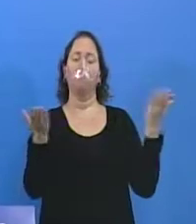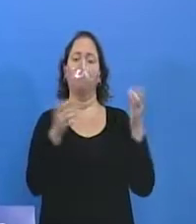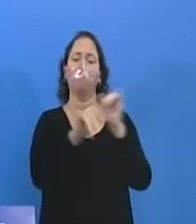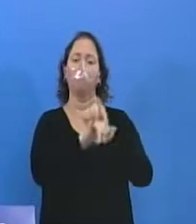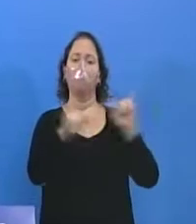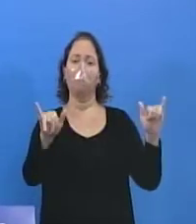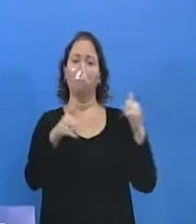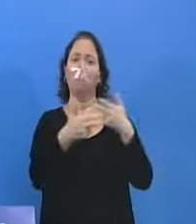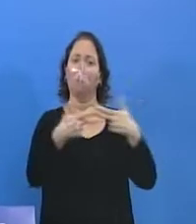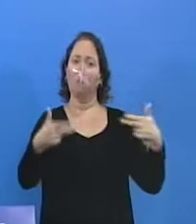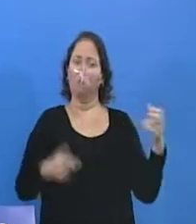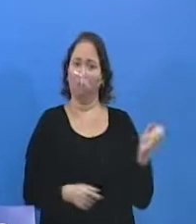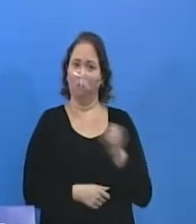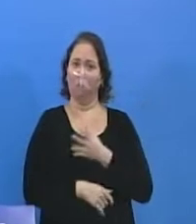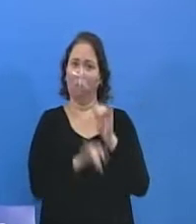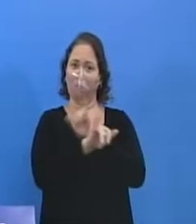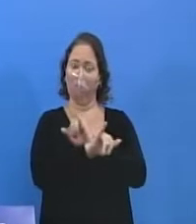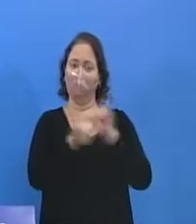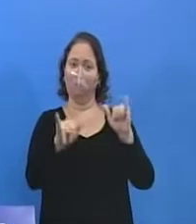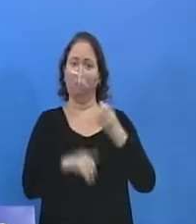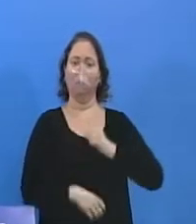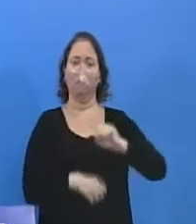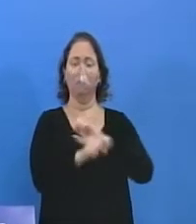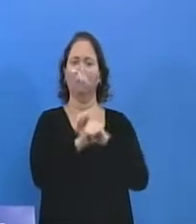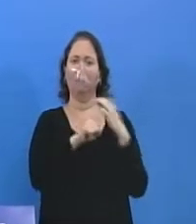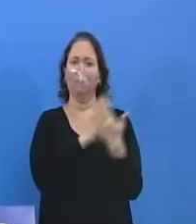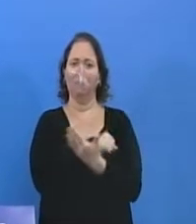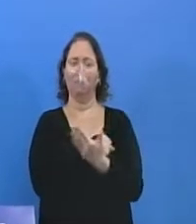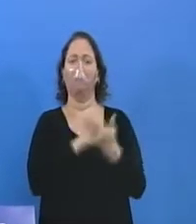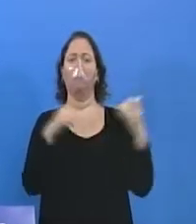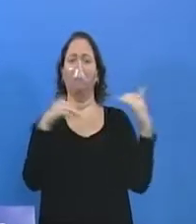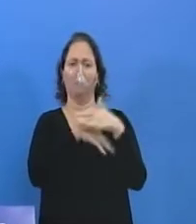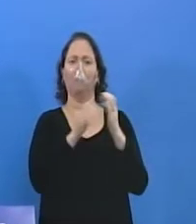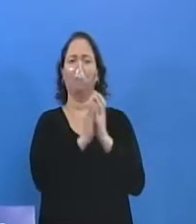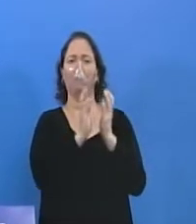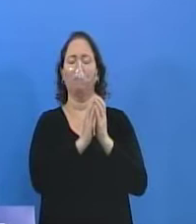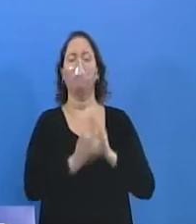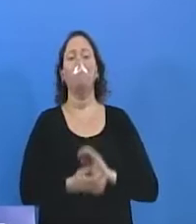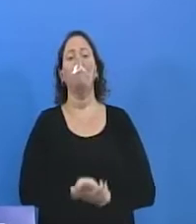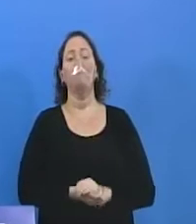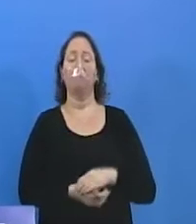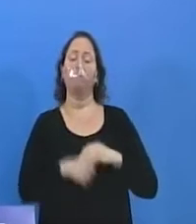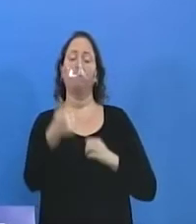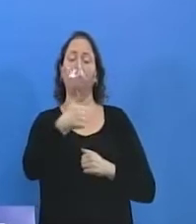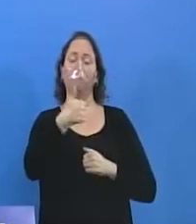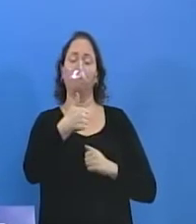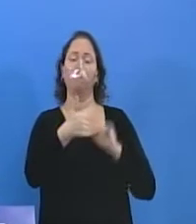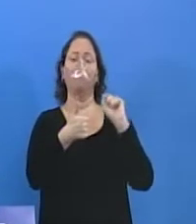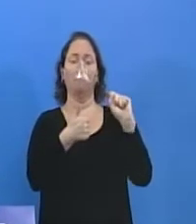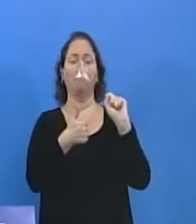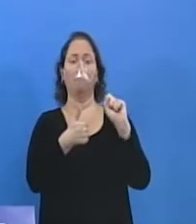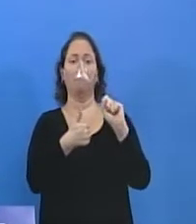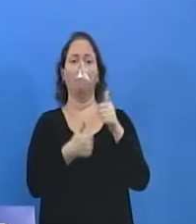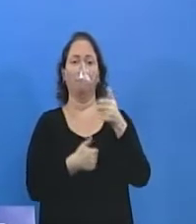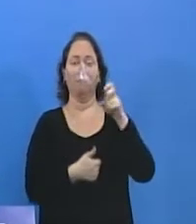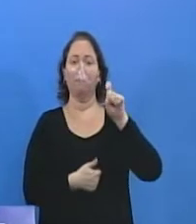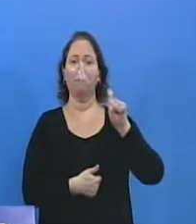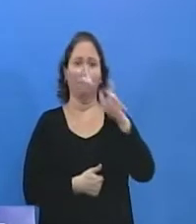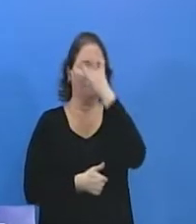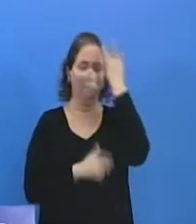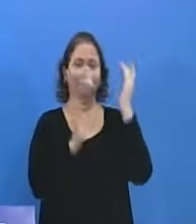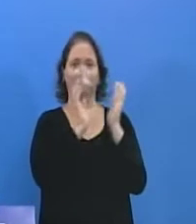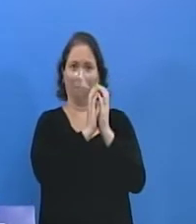hoje duas boas notícias do enfrentamento à pandemia aqui em nossa cidade. A primeira é de que 15 mil